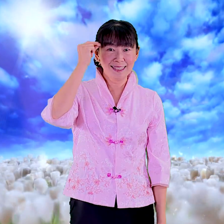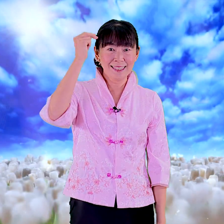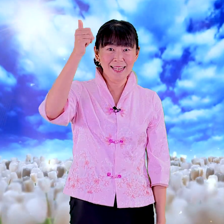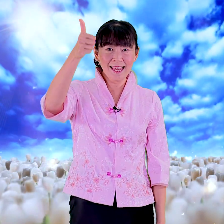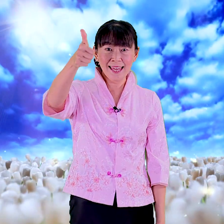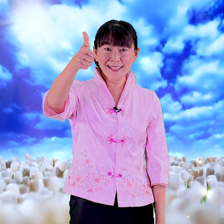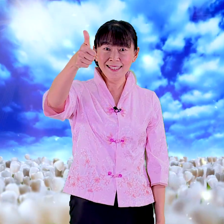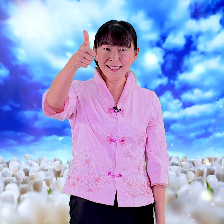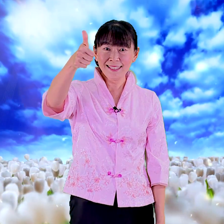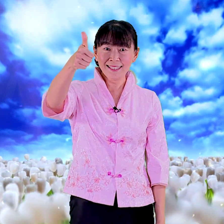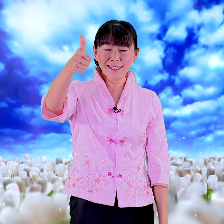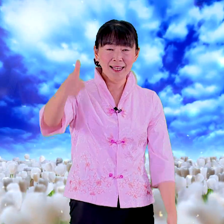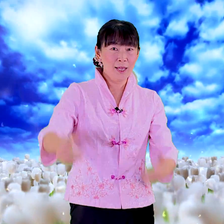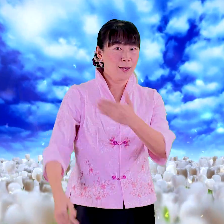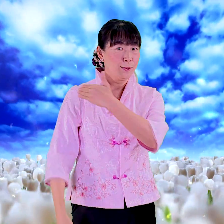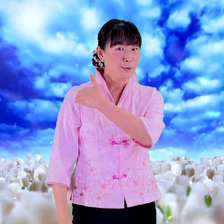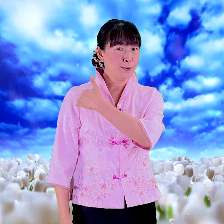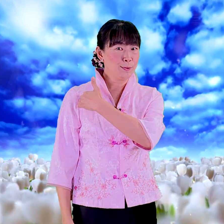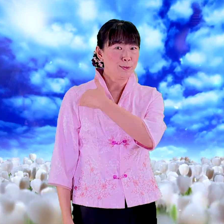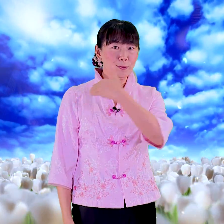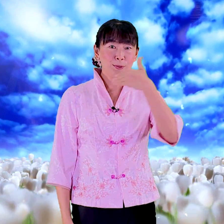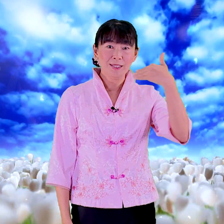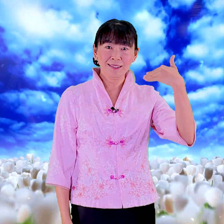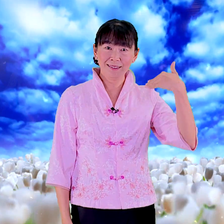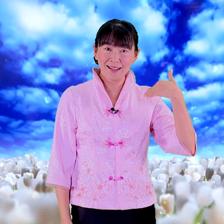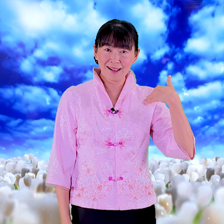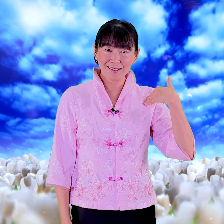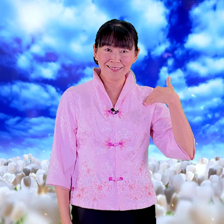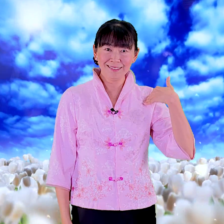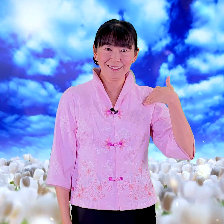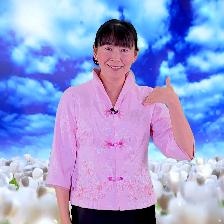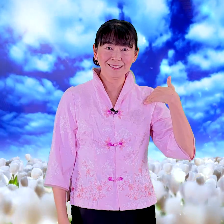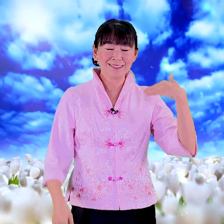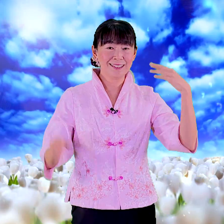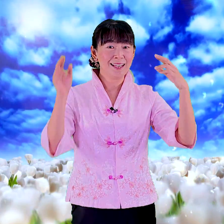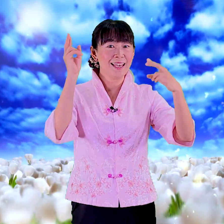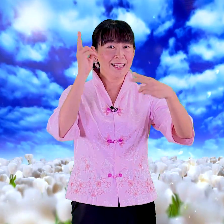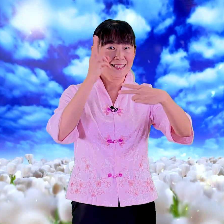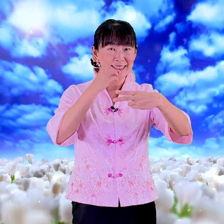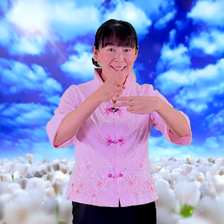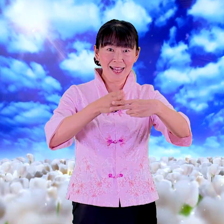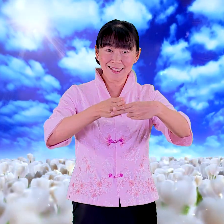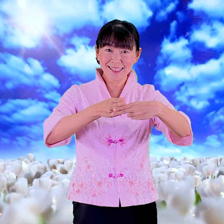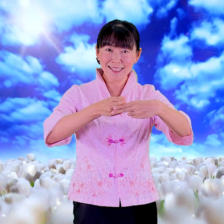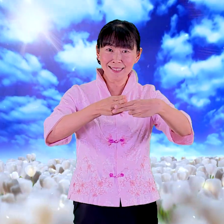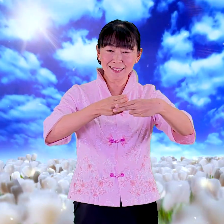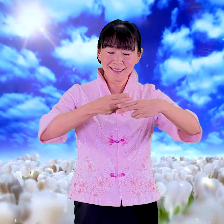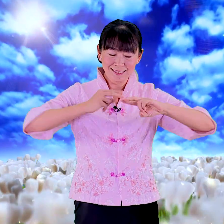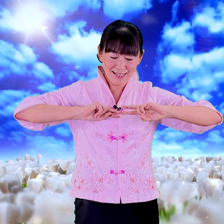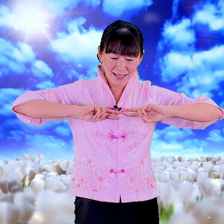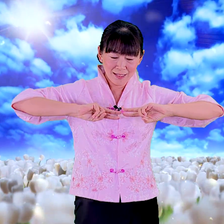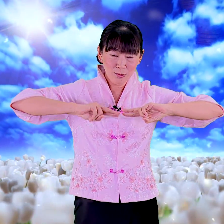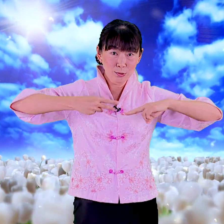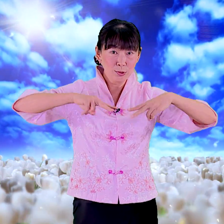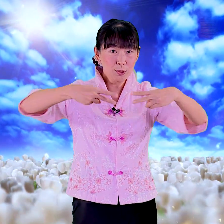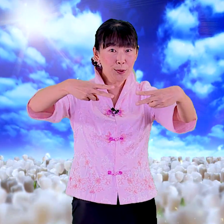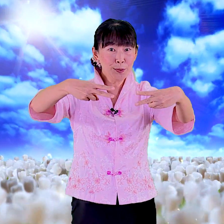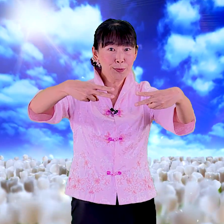贤与能讲性修